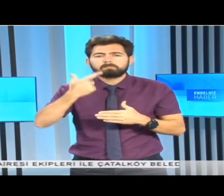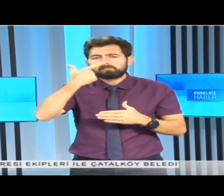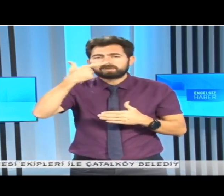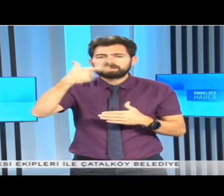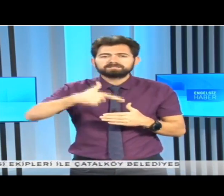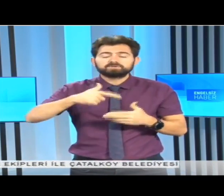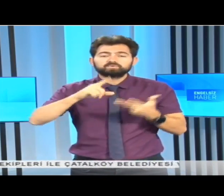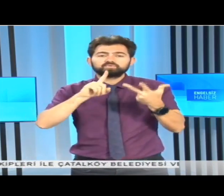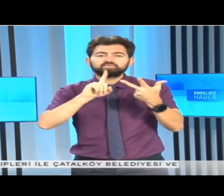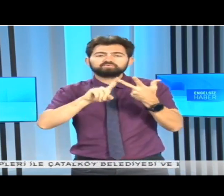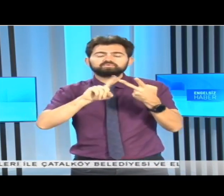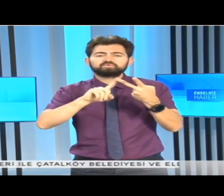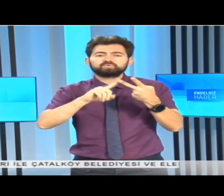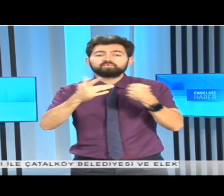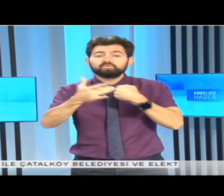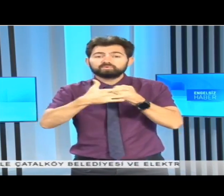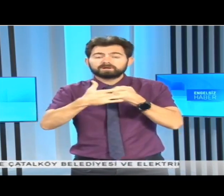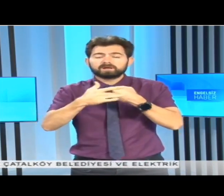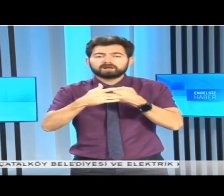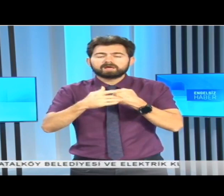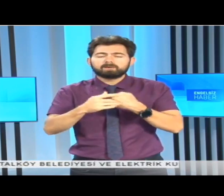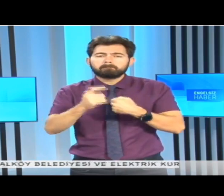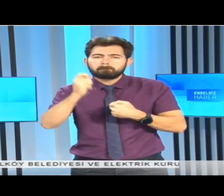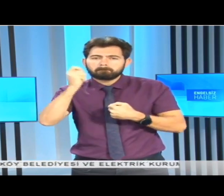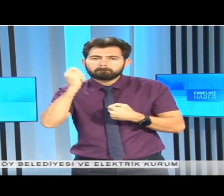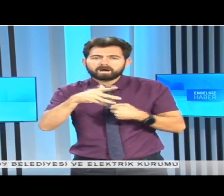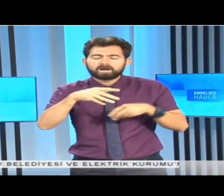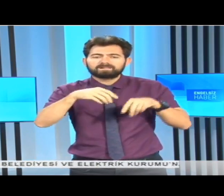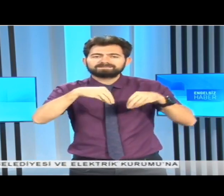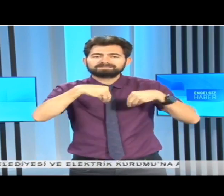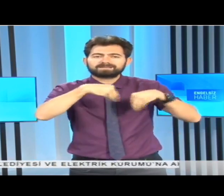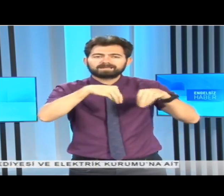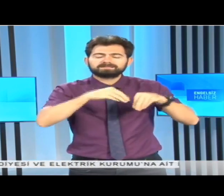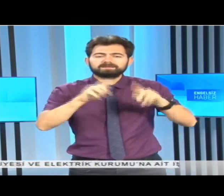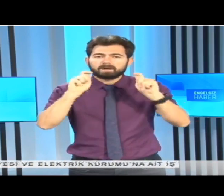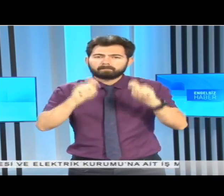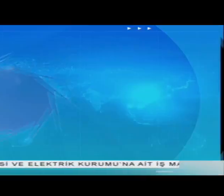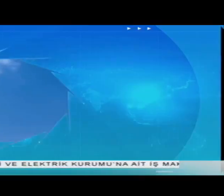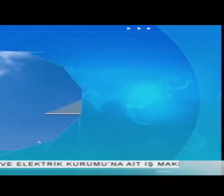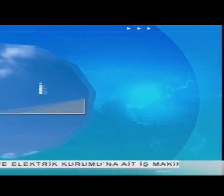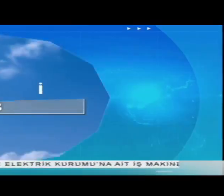ülkelere satışına tavan fiyat getirilmesi yer alıyor.